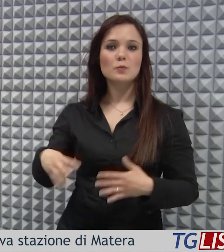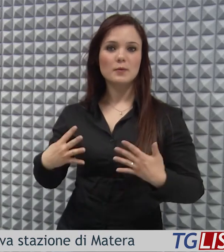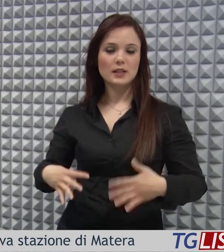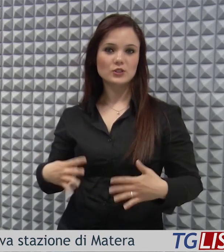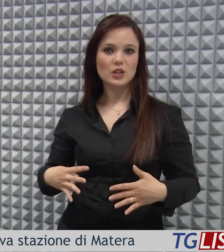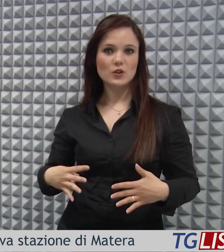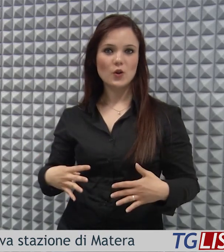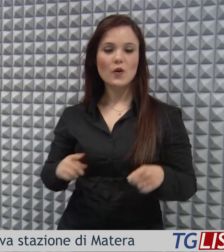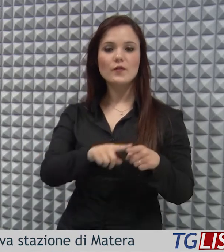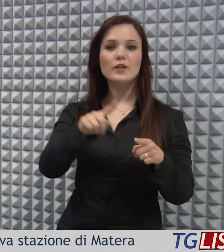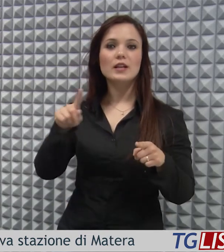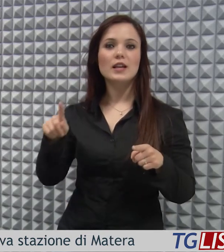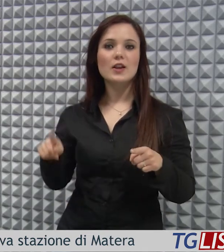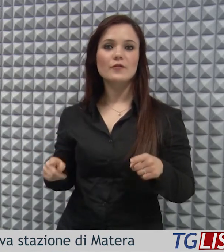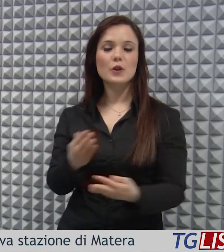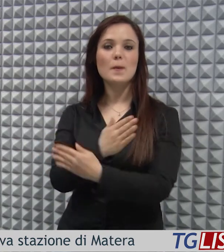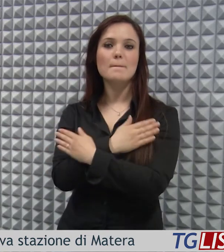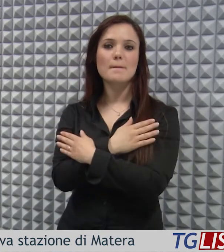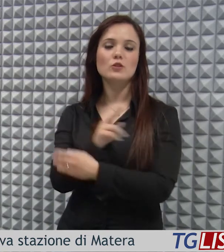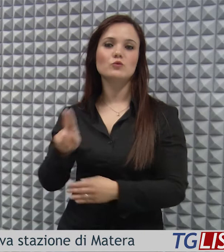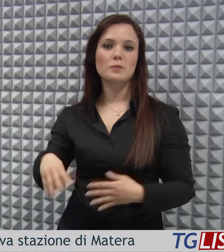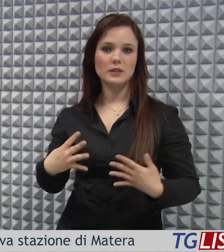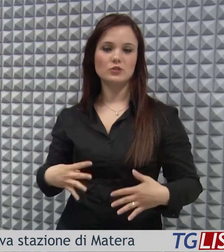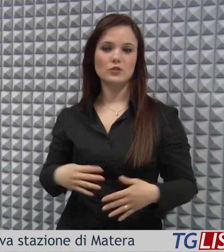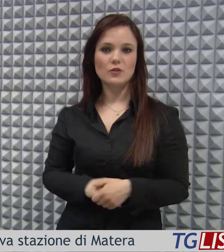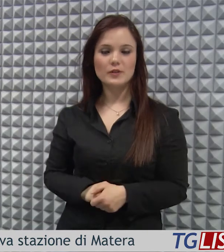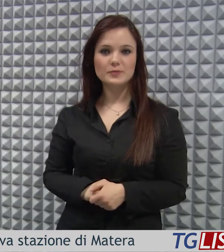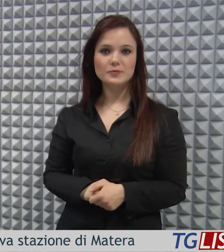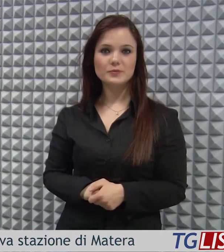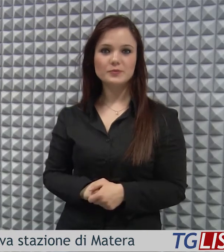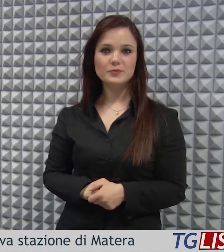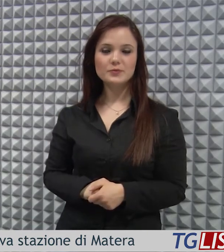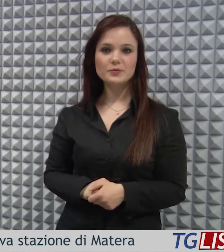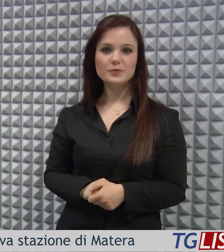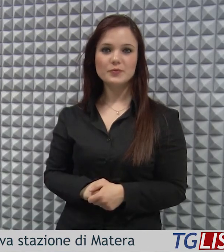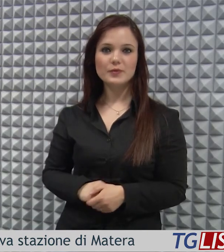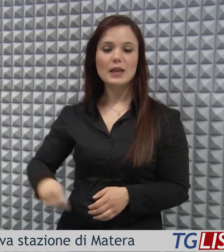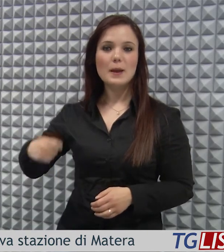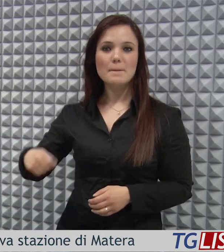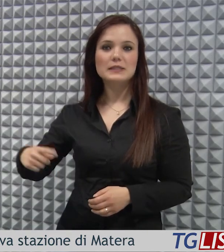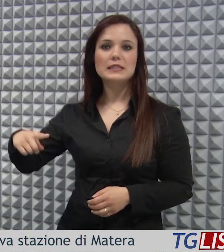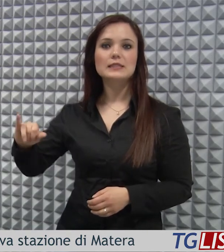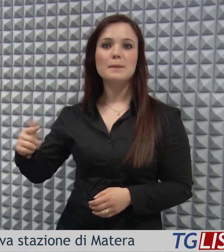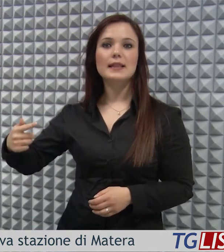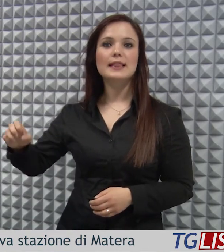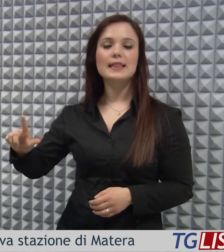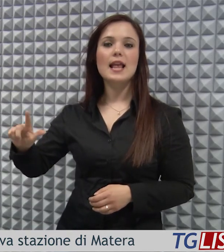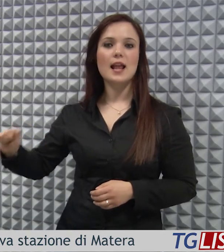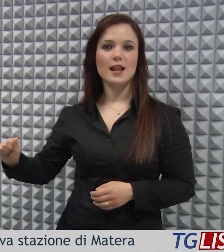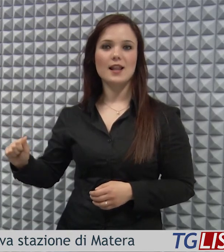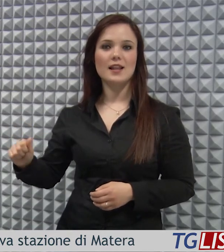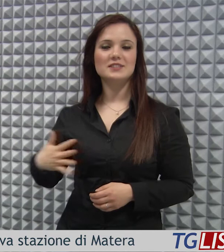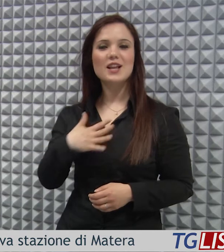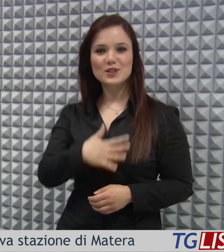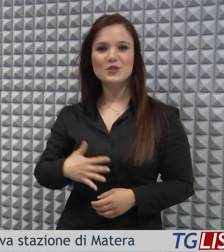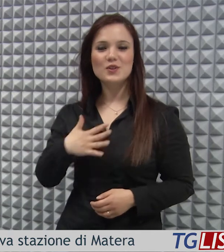2019 per concludersi a maggio dello stesso anno. Il presidente Pittella ha